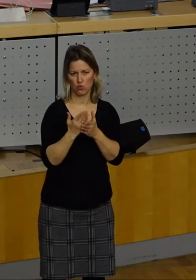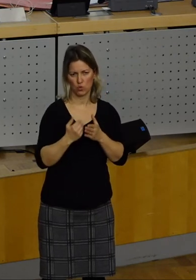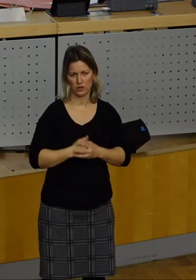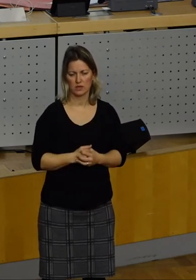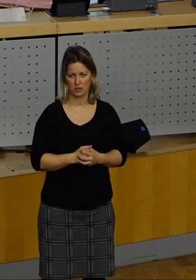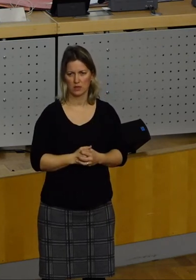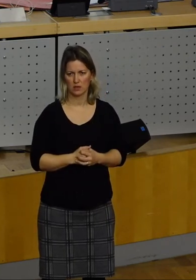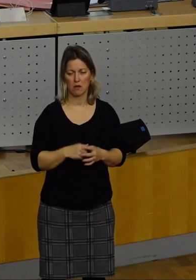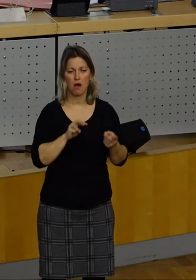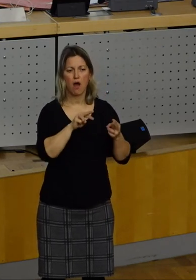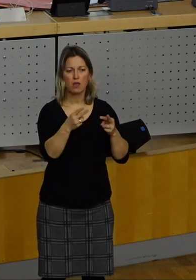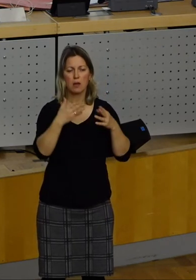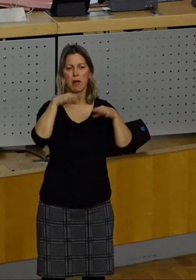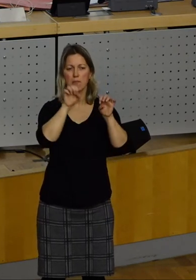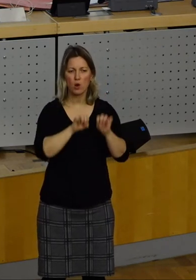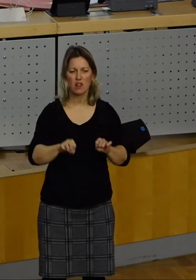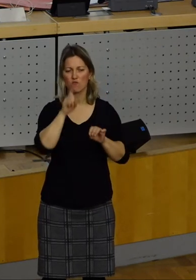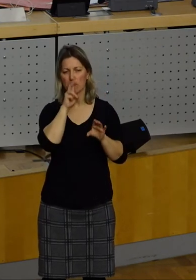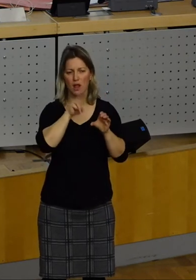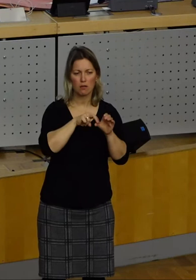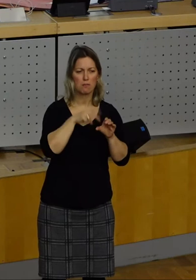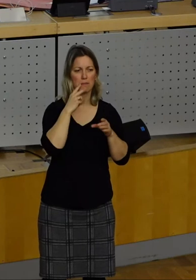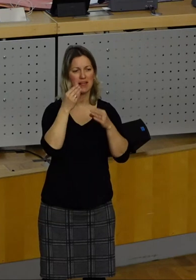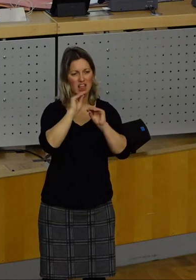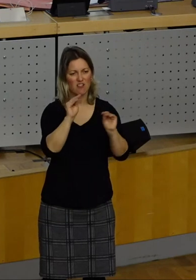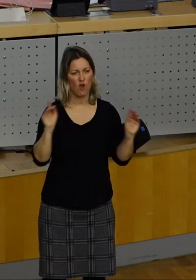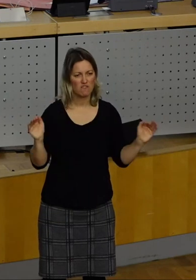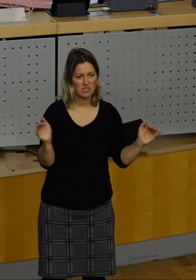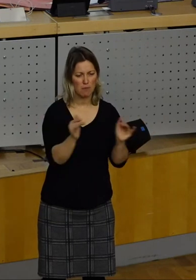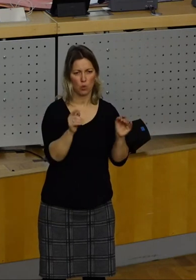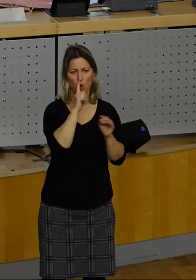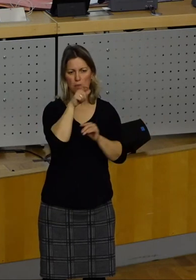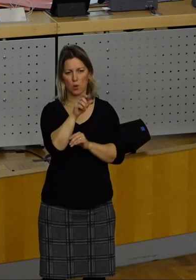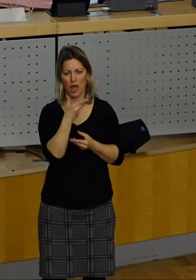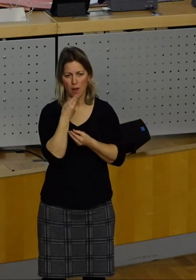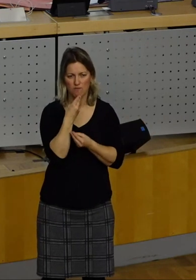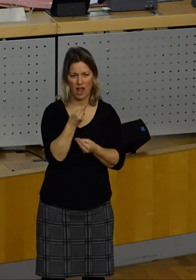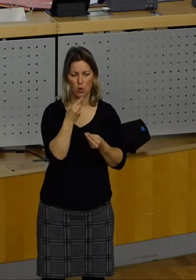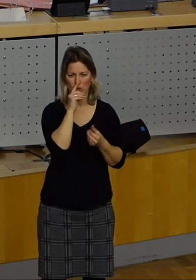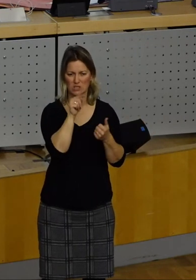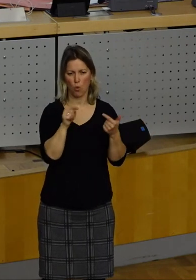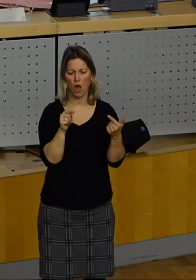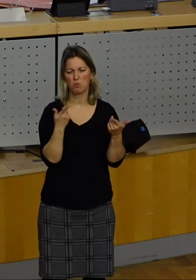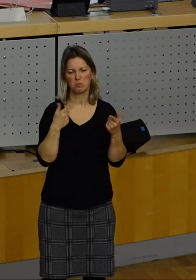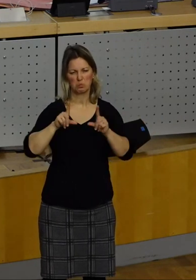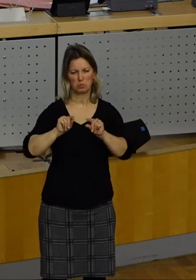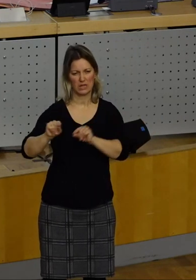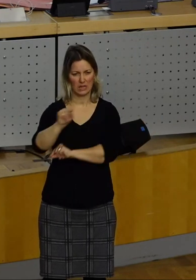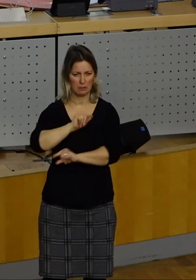Die anderen Beteiligungsmöglichkeiten wie Einberufung von Informationsversammlungen oder Bürgerempfehlungen führen eher ein Schattendasein.